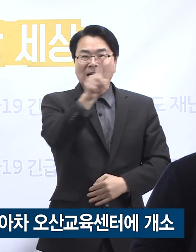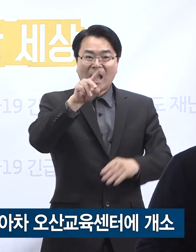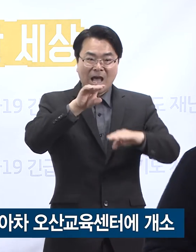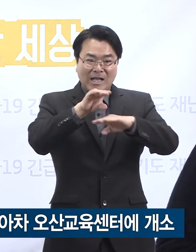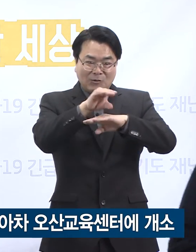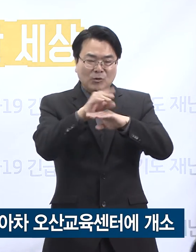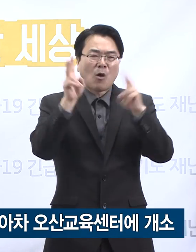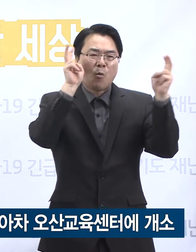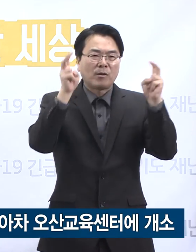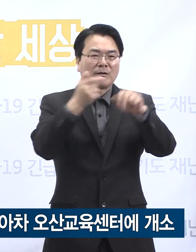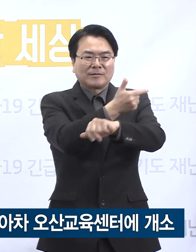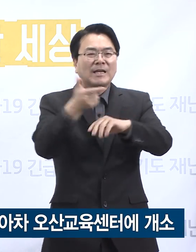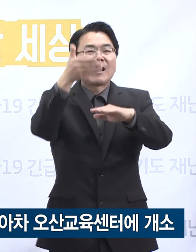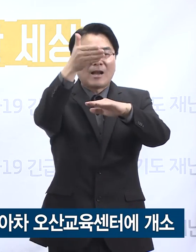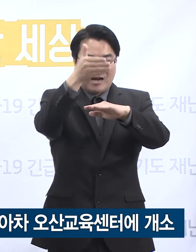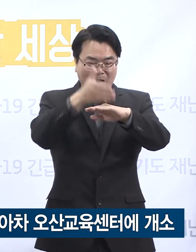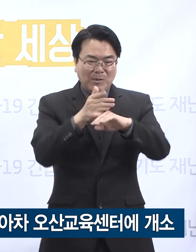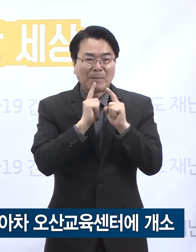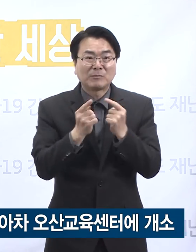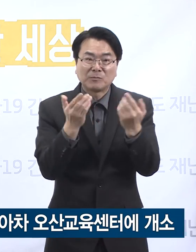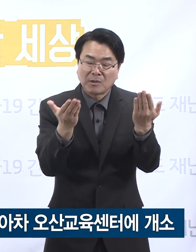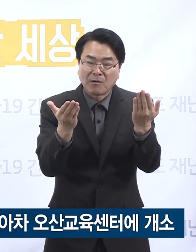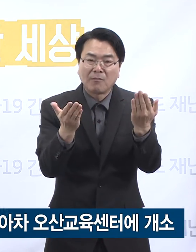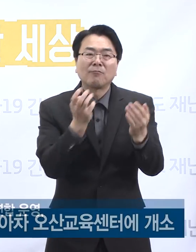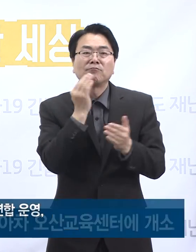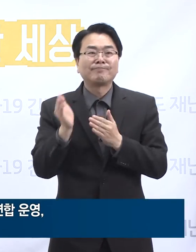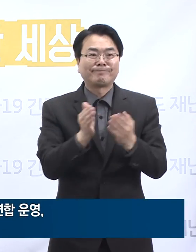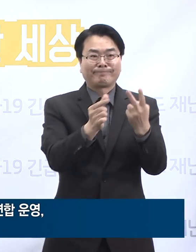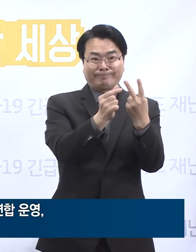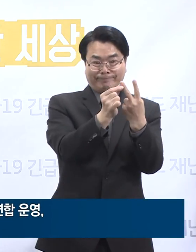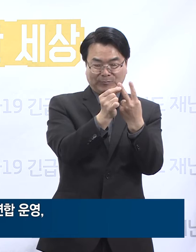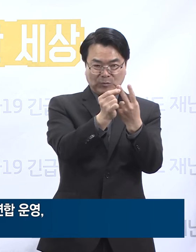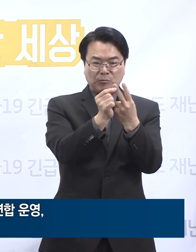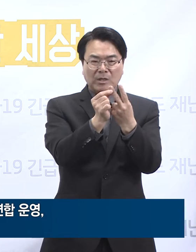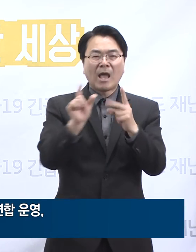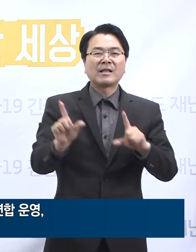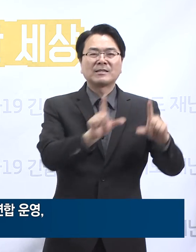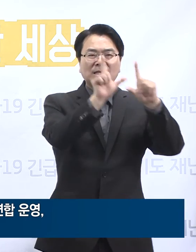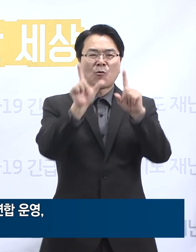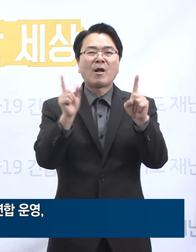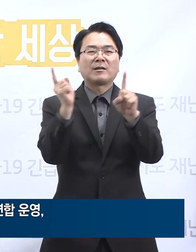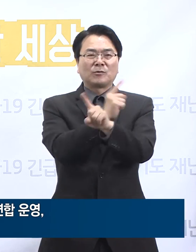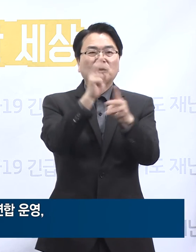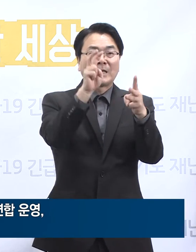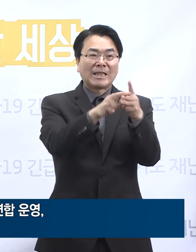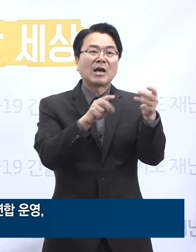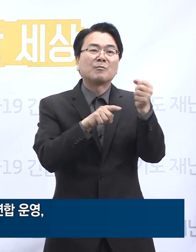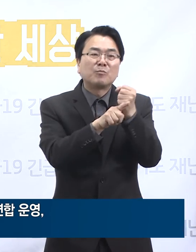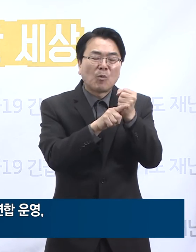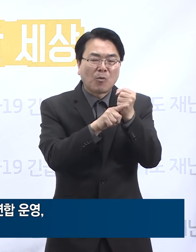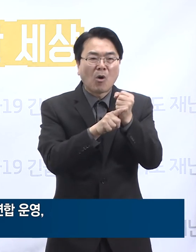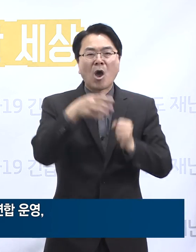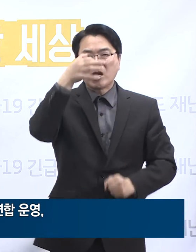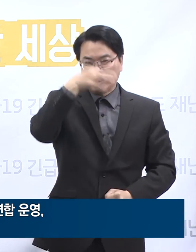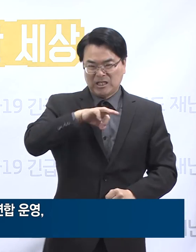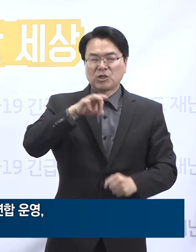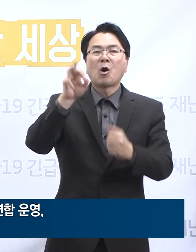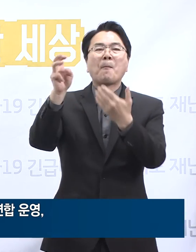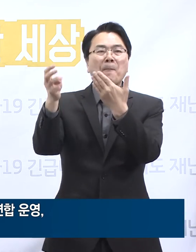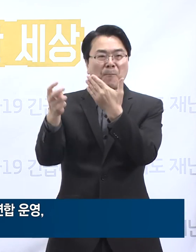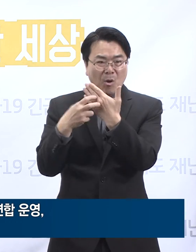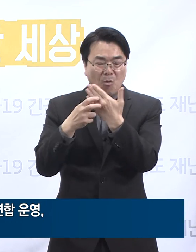진심으로 감사드립니다. 경기도 제2호 생활치료센터는 경기도의료원 이천병원을 중심으로